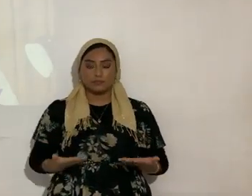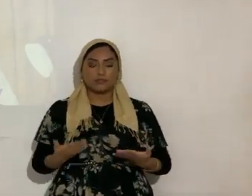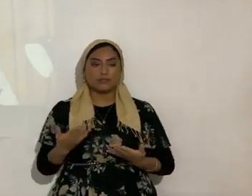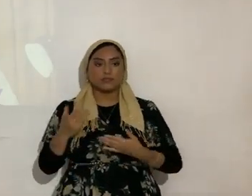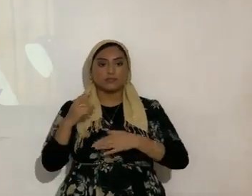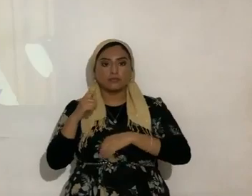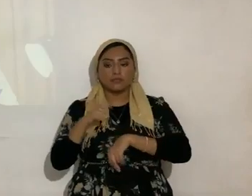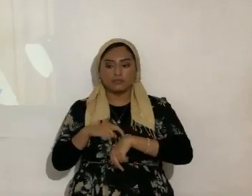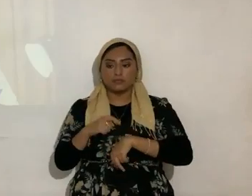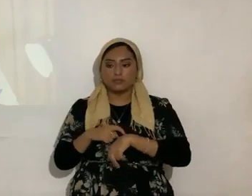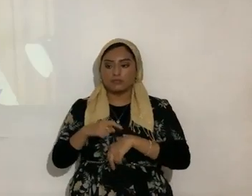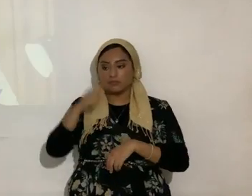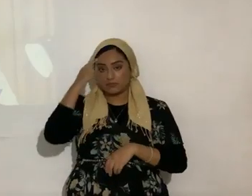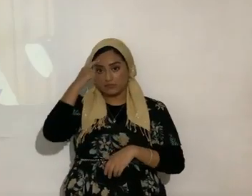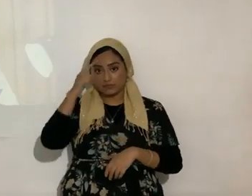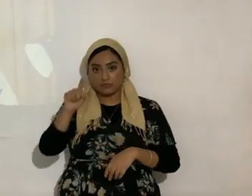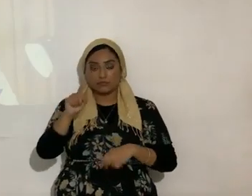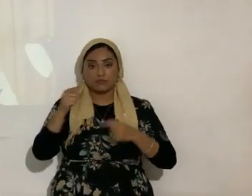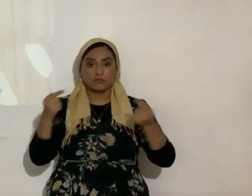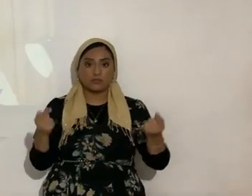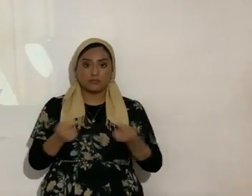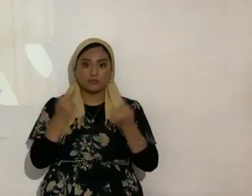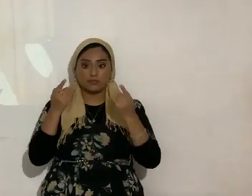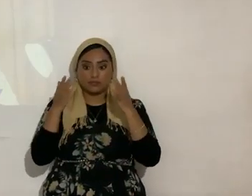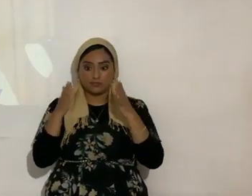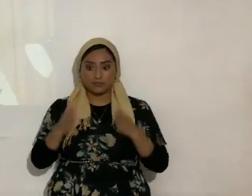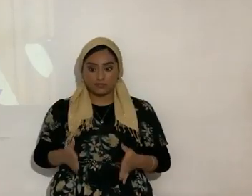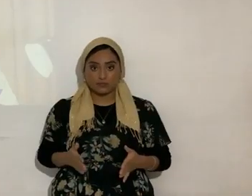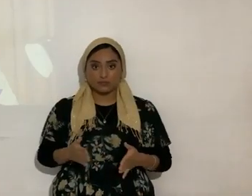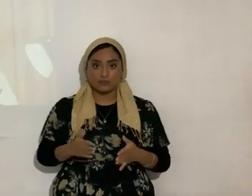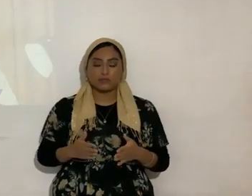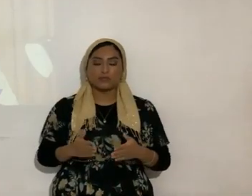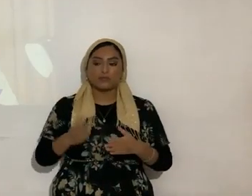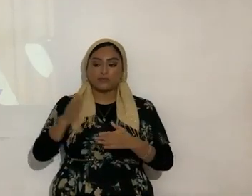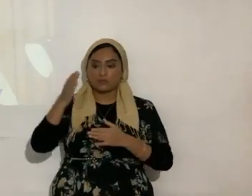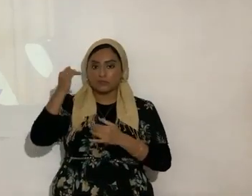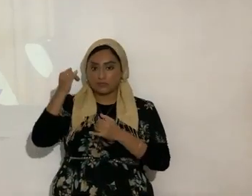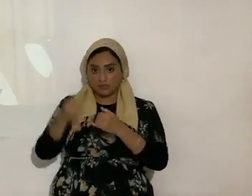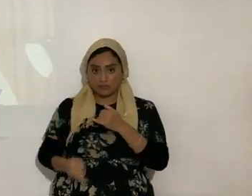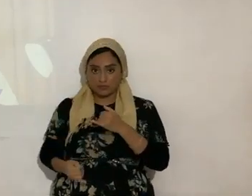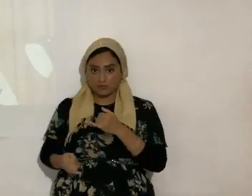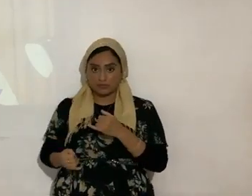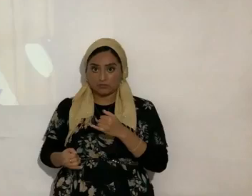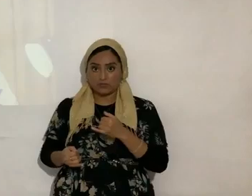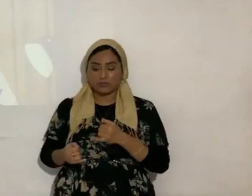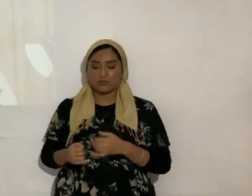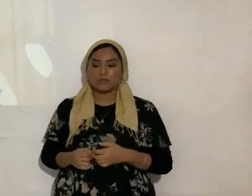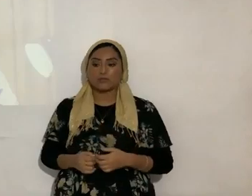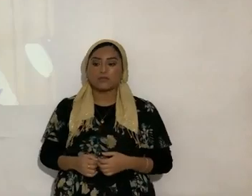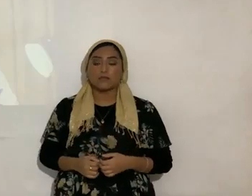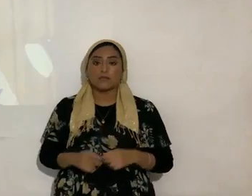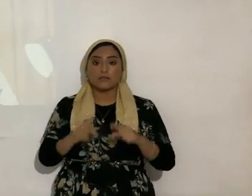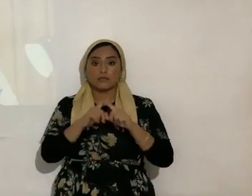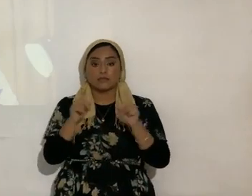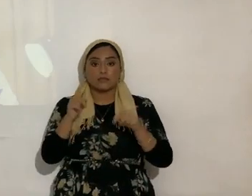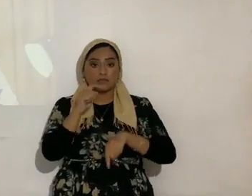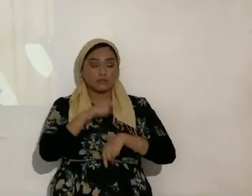para los impíos acabará y hasta su futuro lógico pero el tiempo presente para los